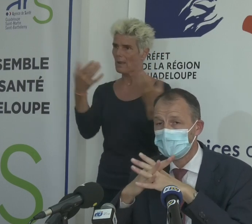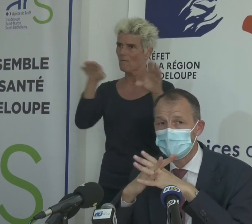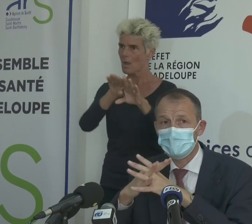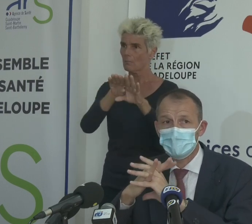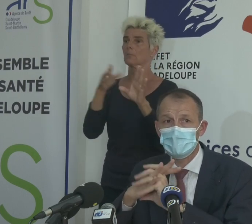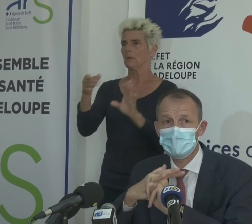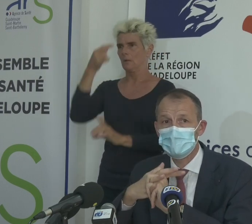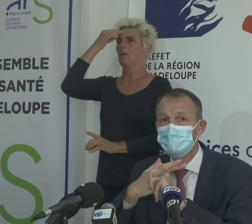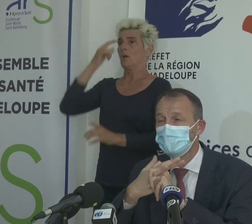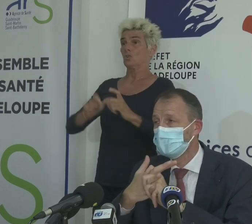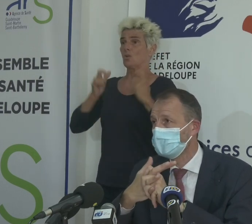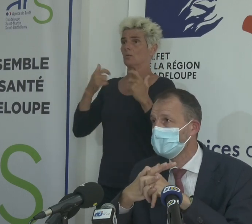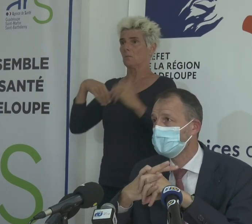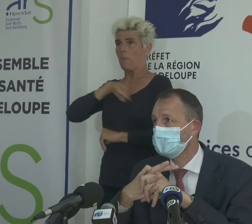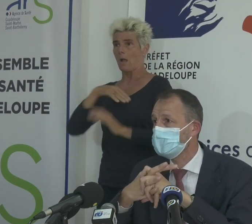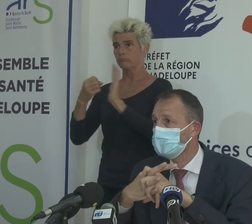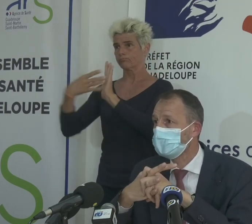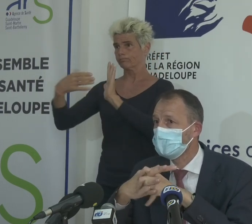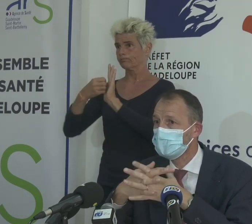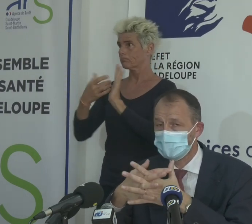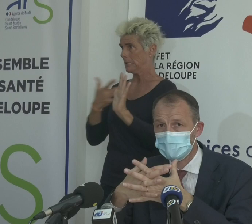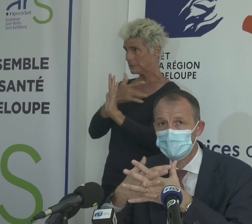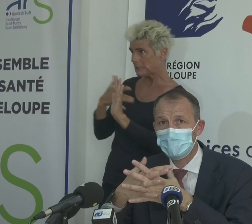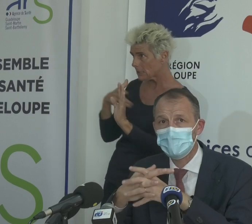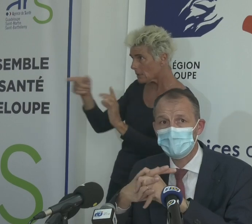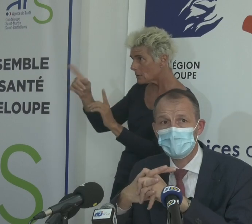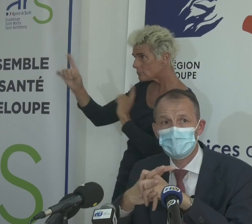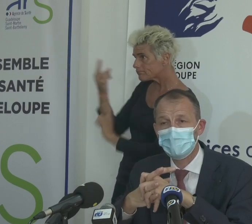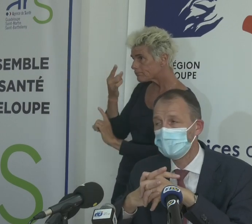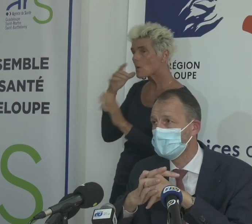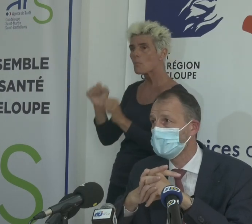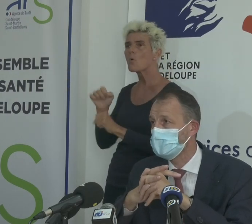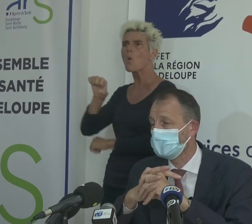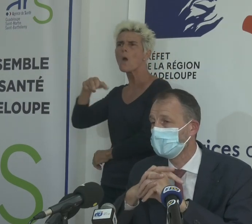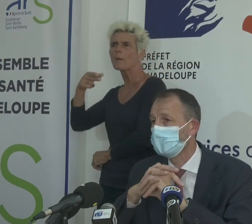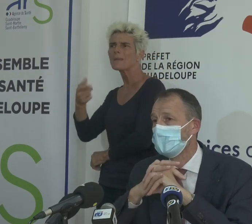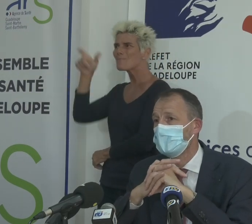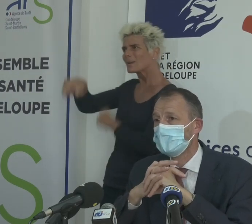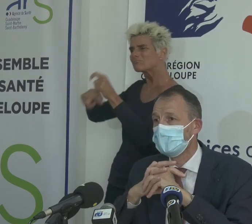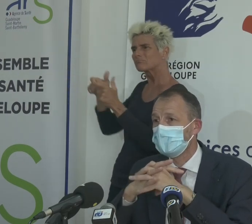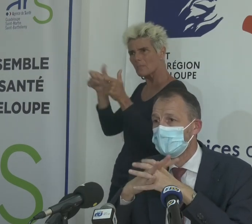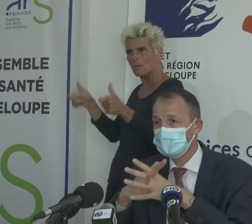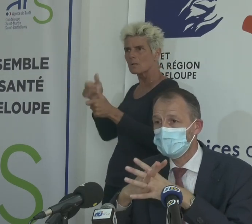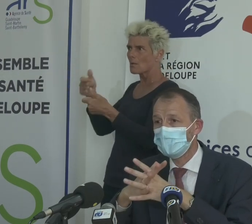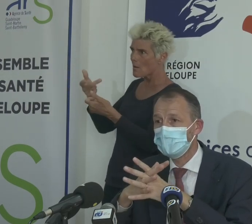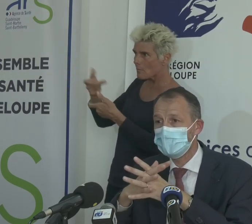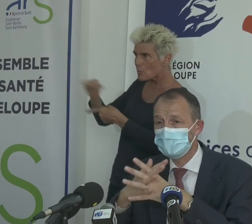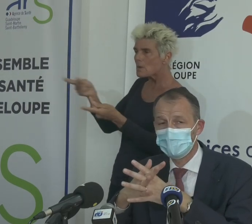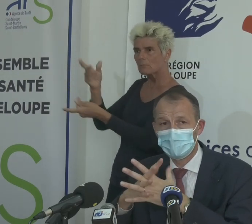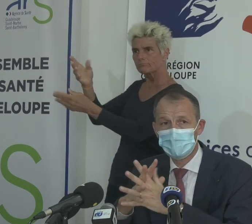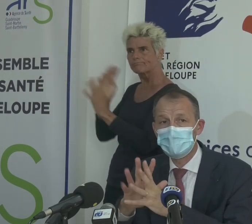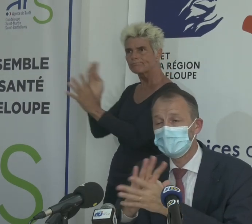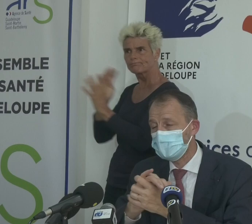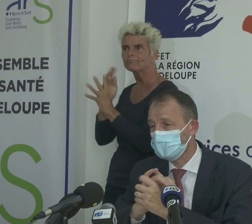faut bien garder ça à'esprit. Et si nous devions passer sur une phase de confinement, ce sont ces ERP sur lesquelles nous serions obligés d'agir. Ces ERP,